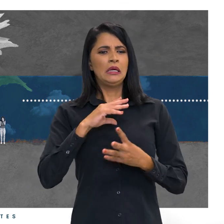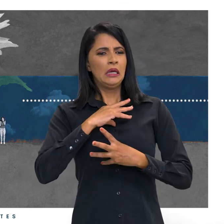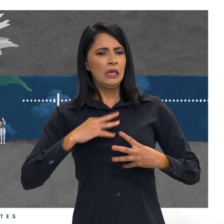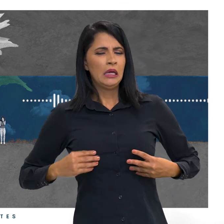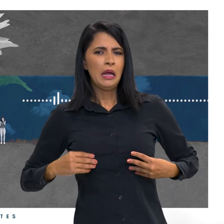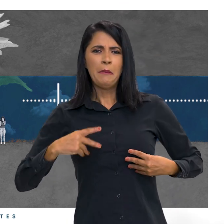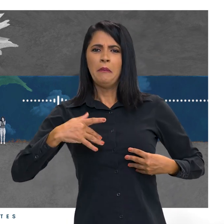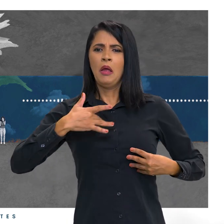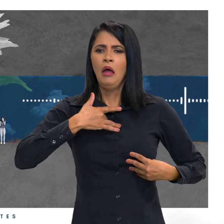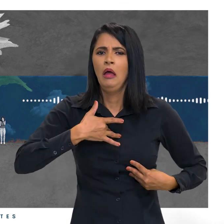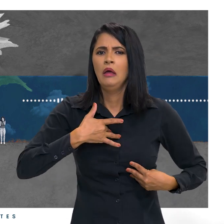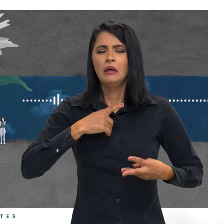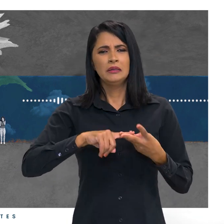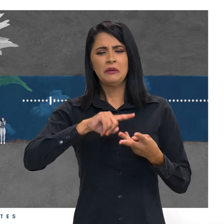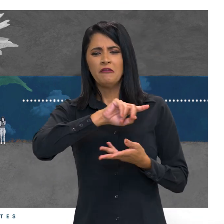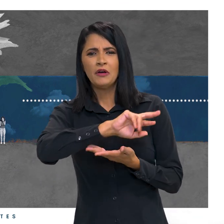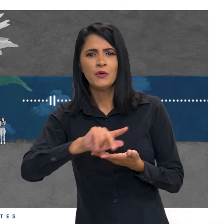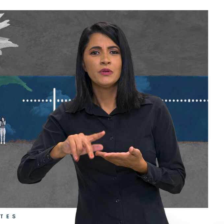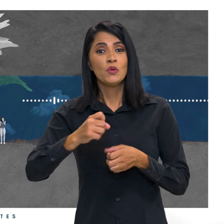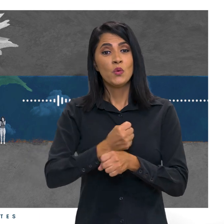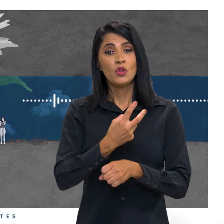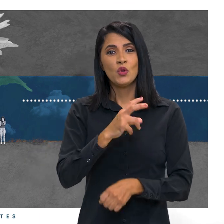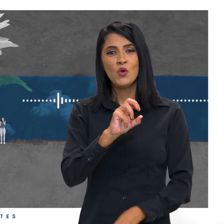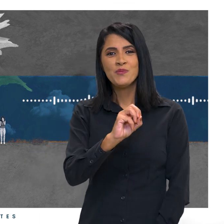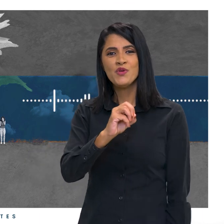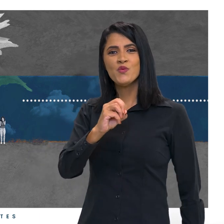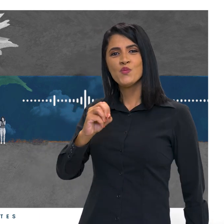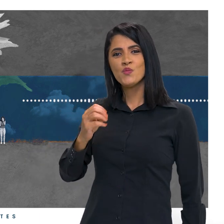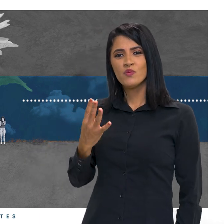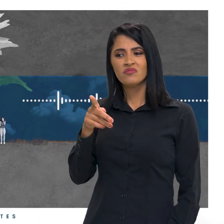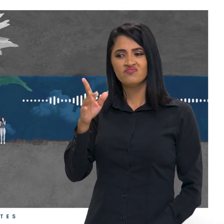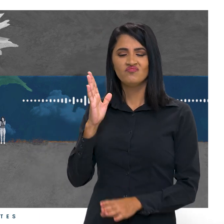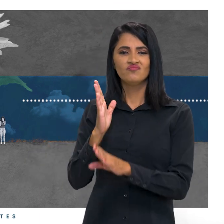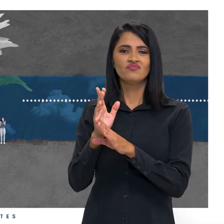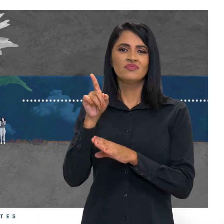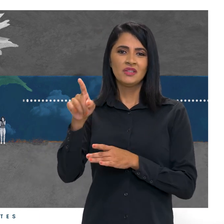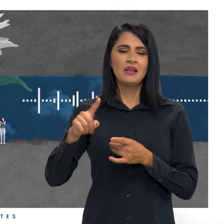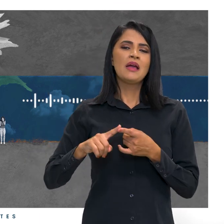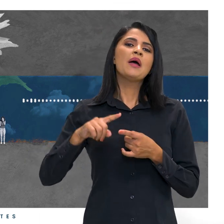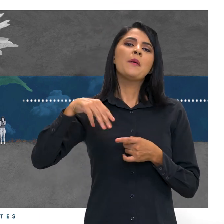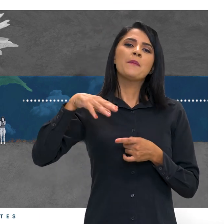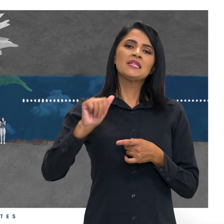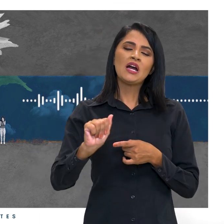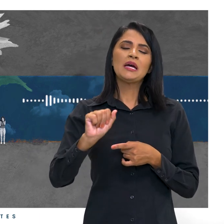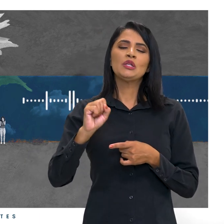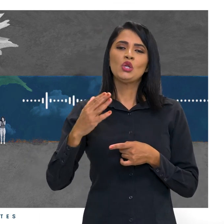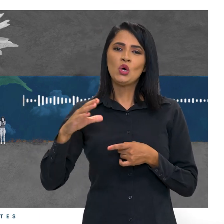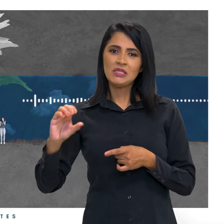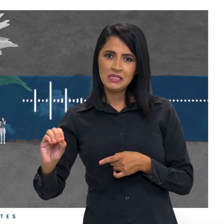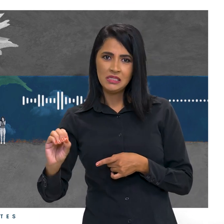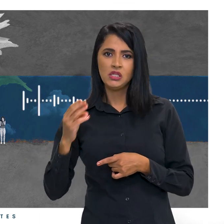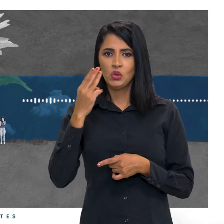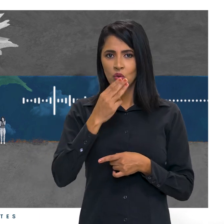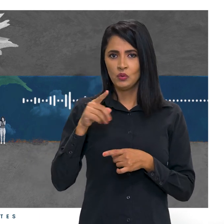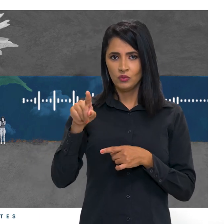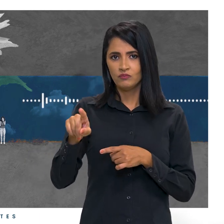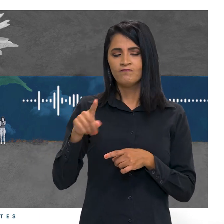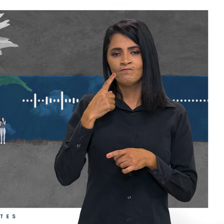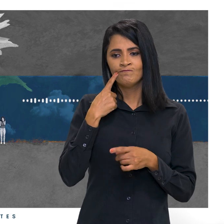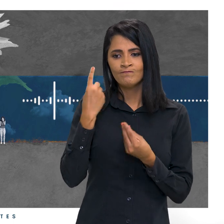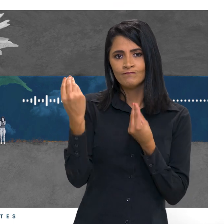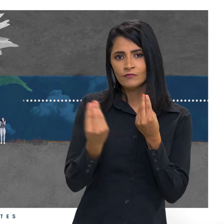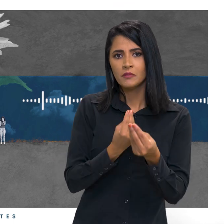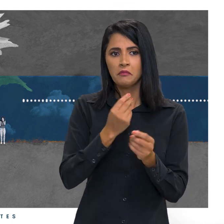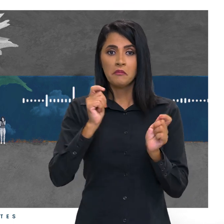acumulada. Em 2004, se descobriu que ele tinha mucopolisacaridose. Olha, se a nossa entrevistada me permite uma